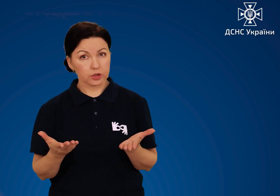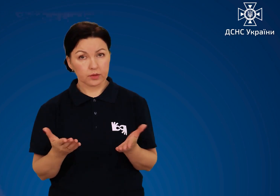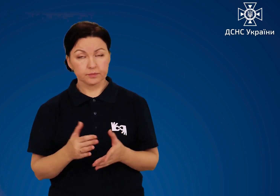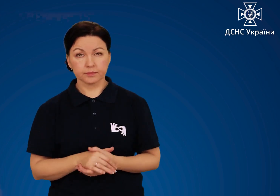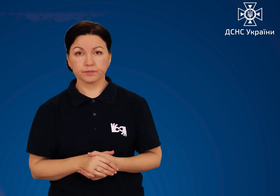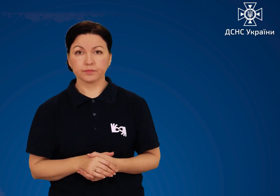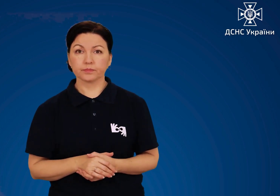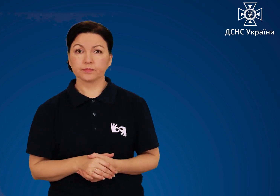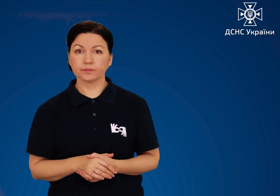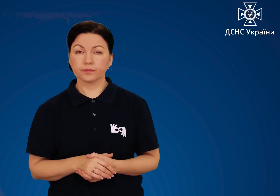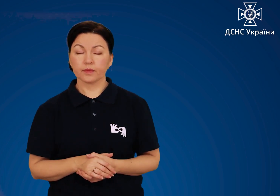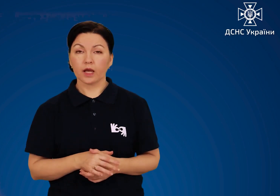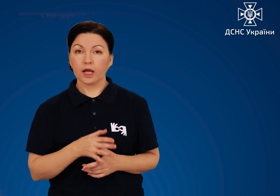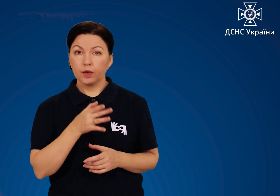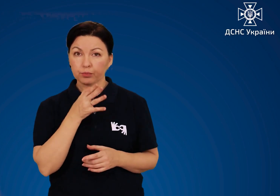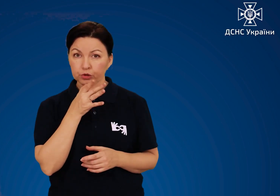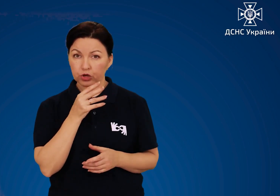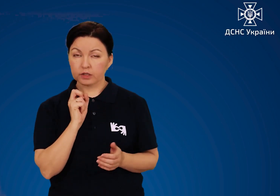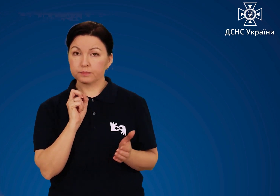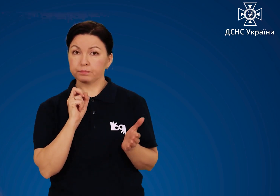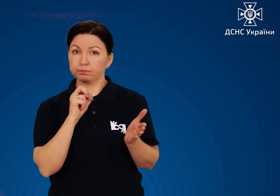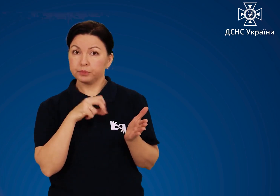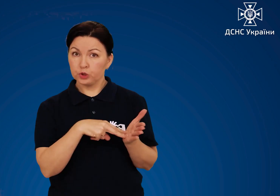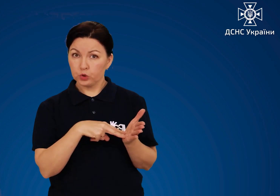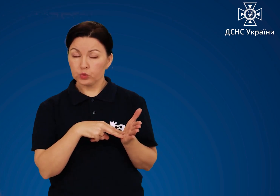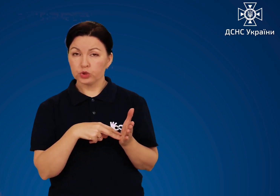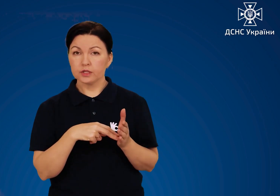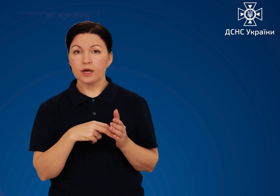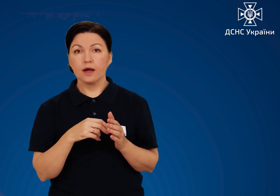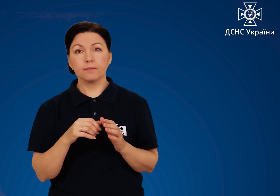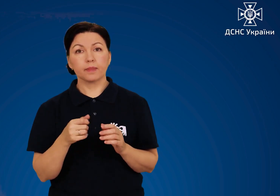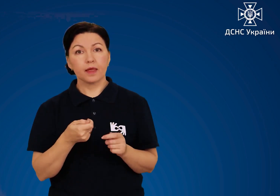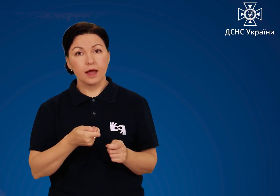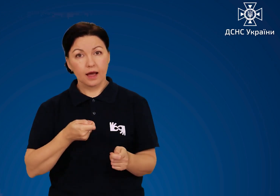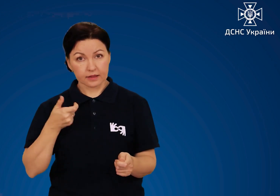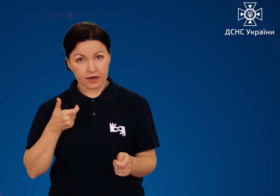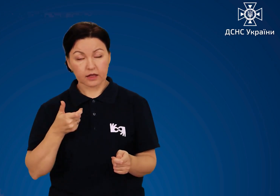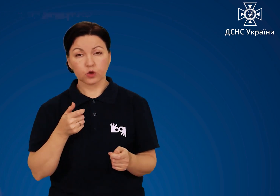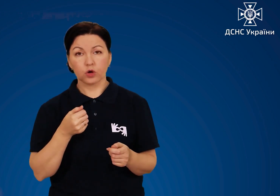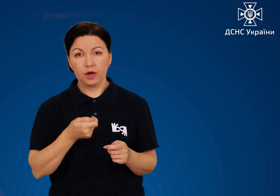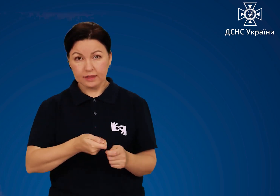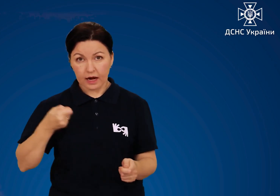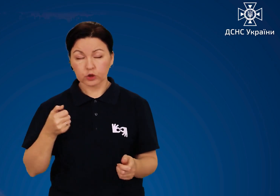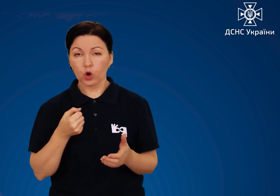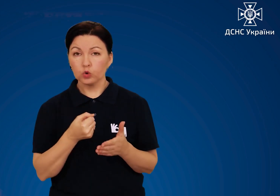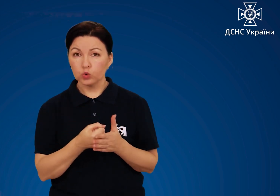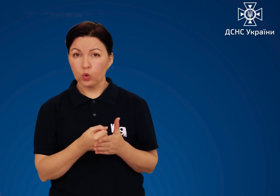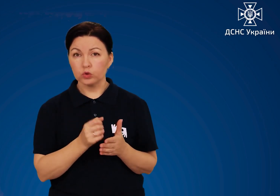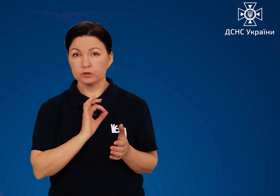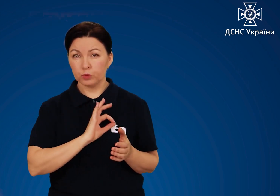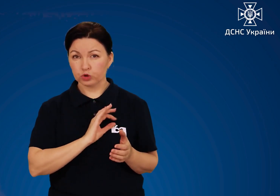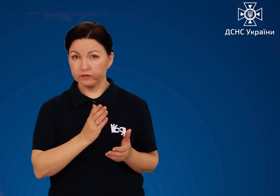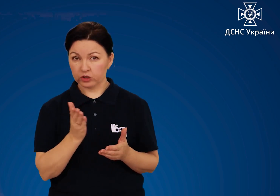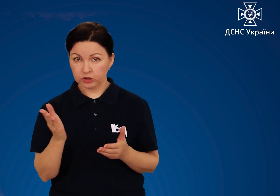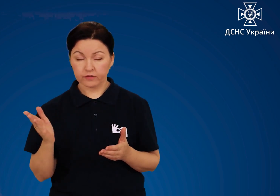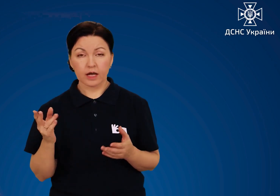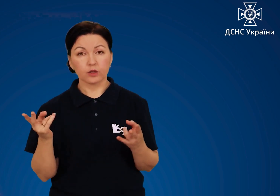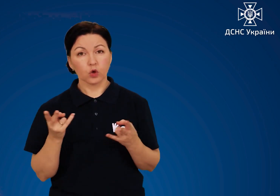Підключення Під час підключення генератора до споживачів необхідно